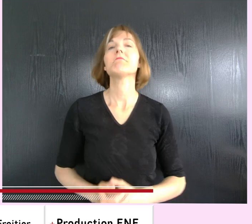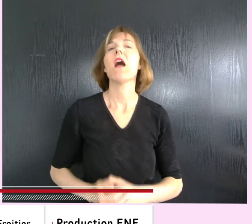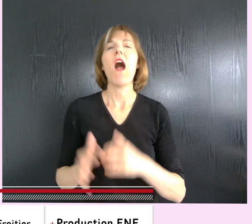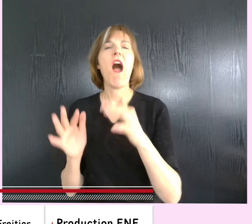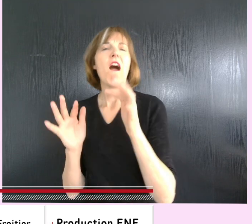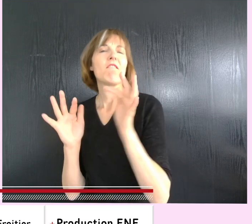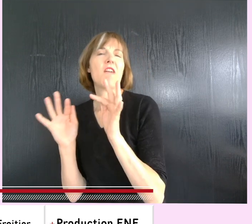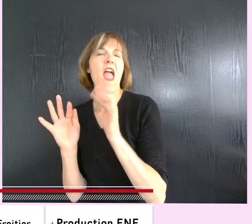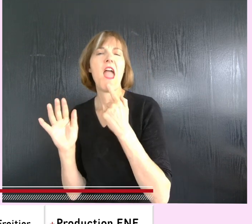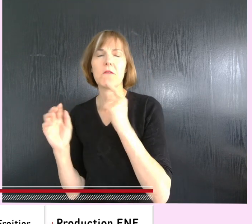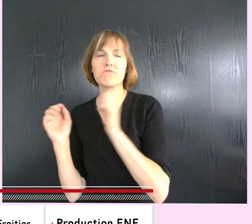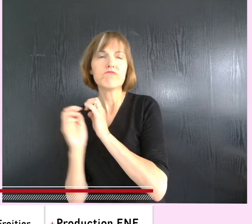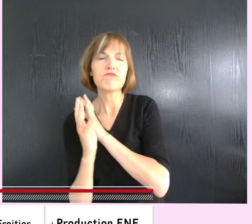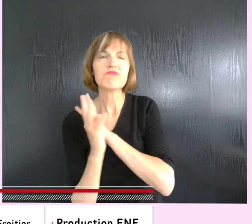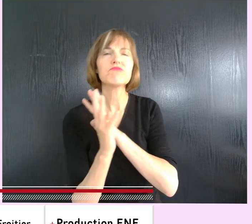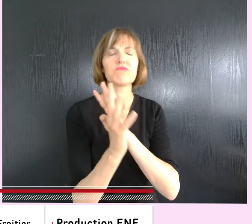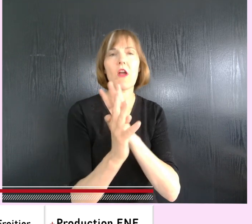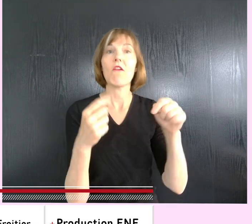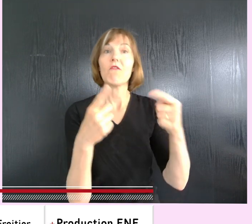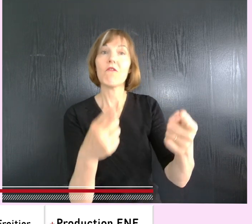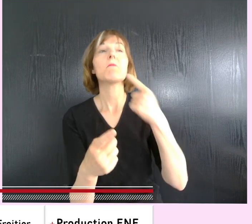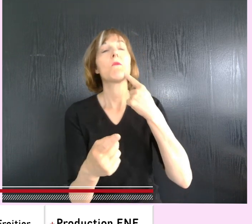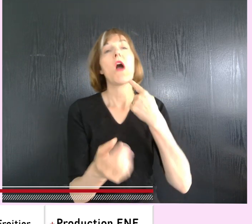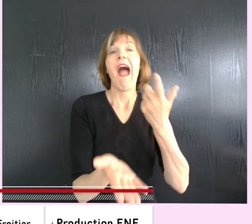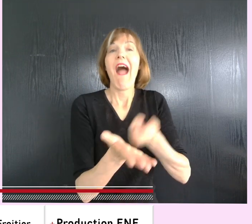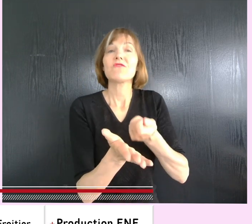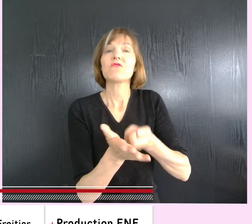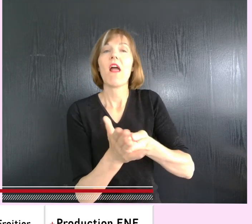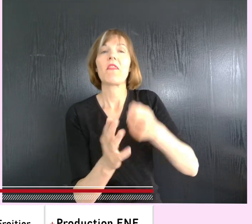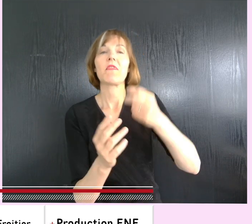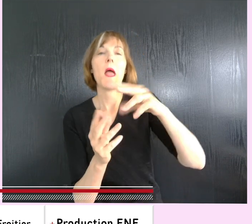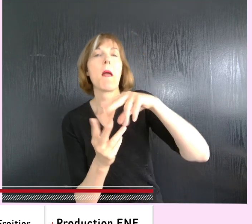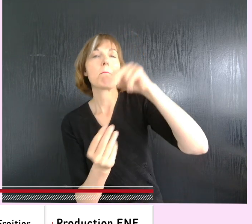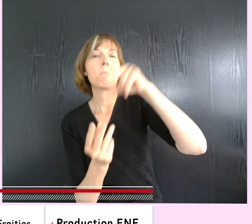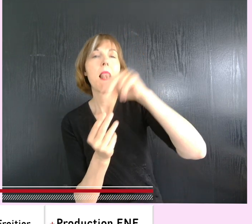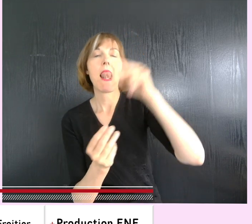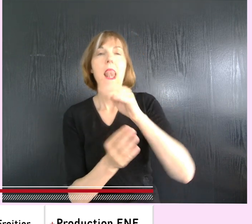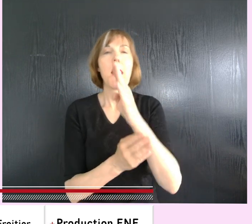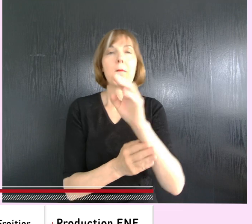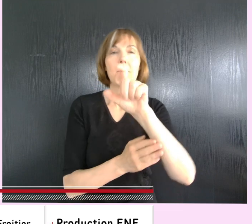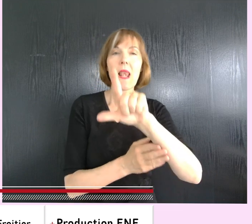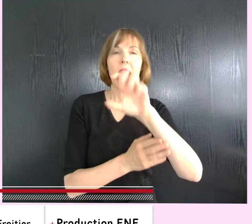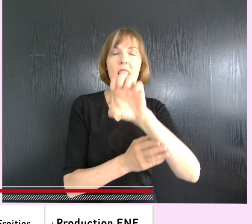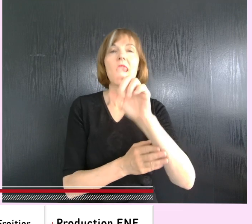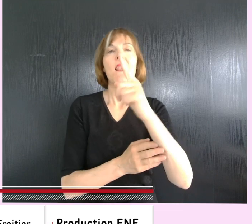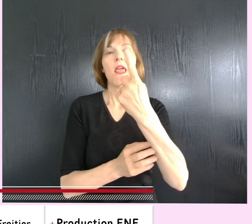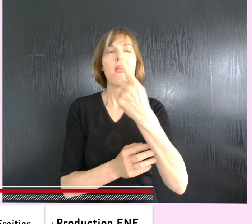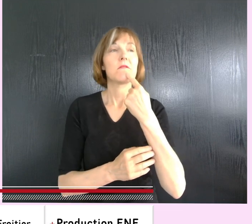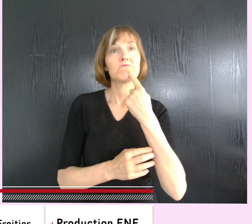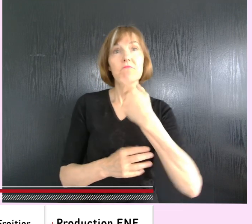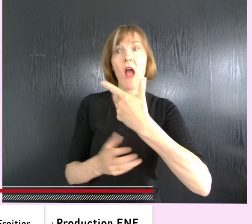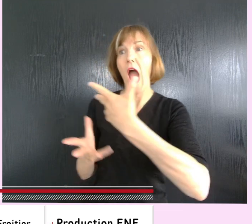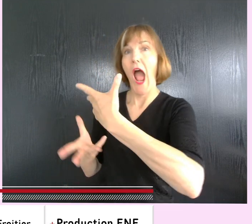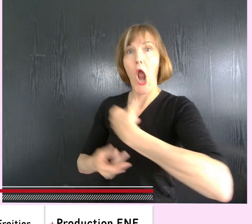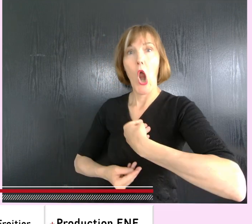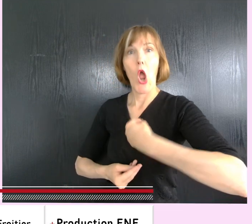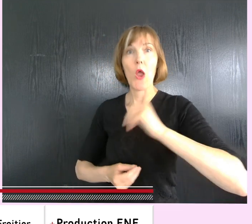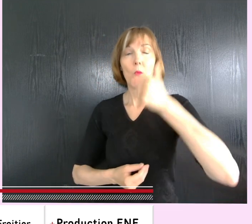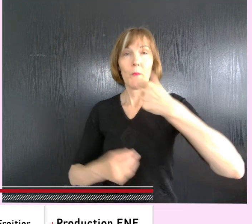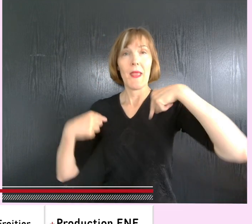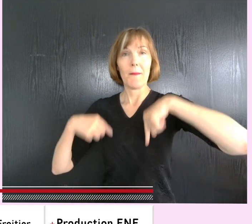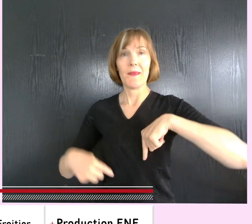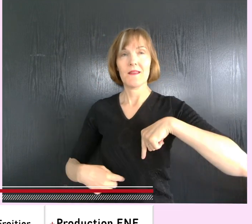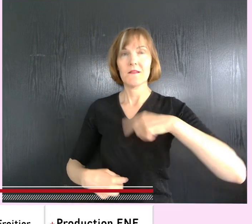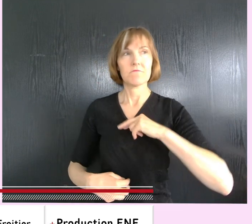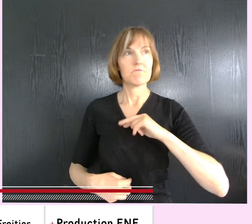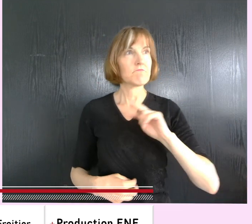Lorsque les frères de Joseph vont en Égypte pour acheter du blé, ils sont reçus par le premier ministre. Et celui-ci va leur